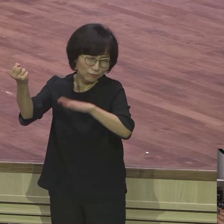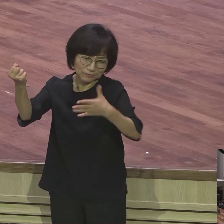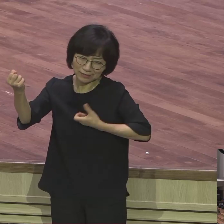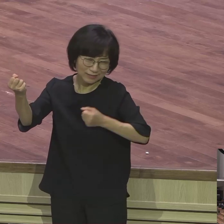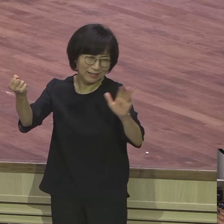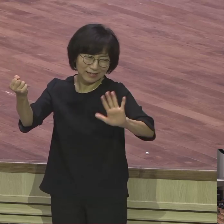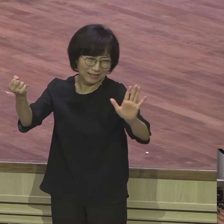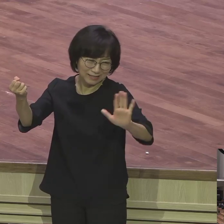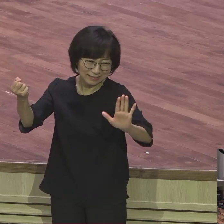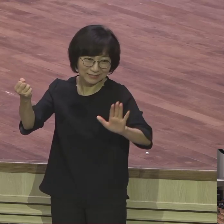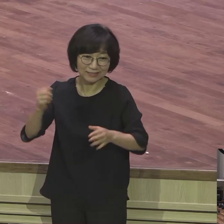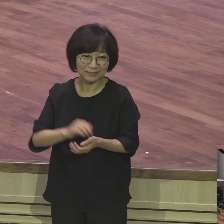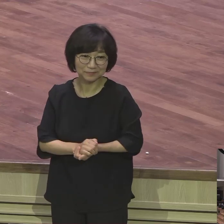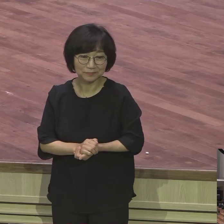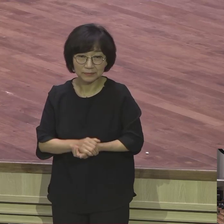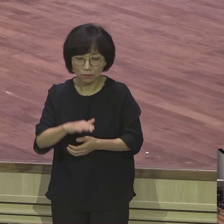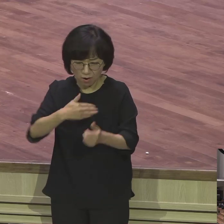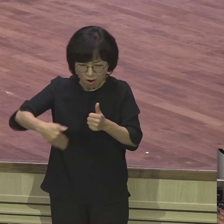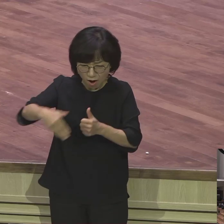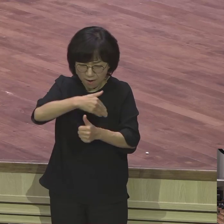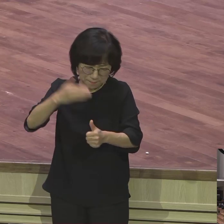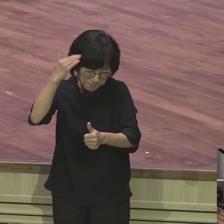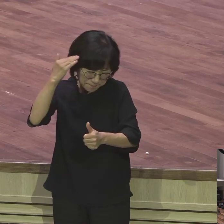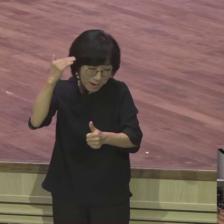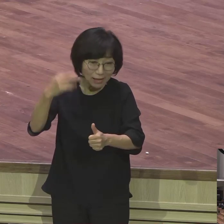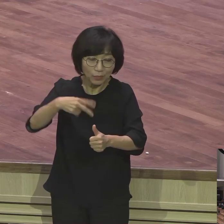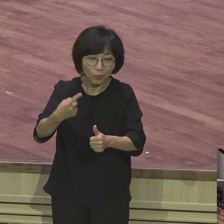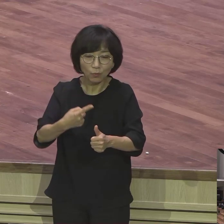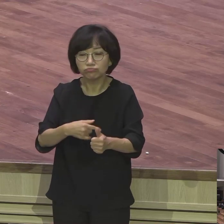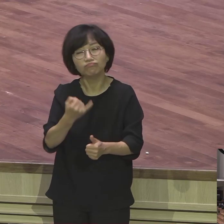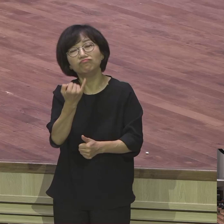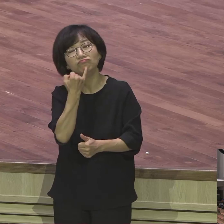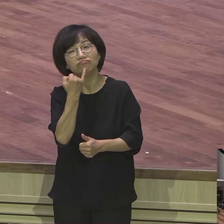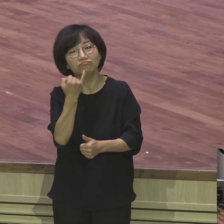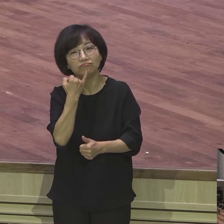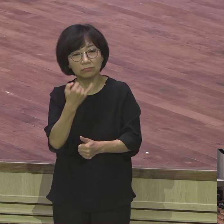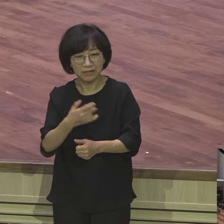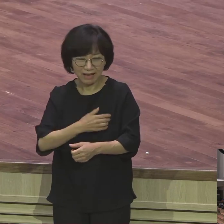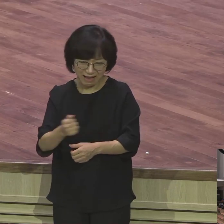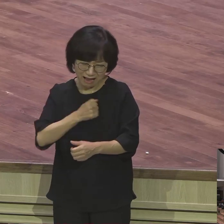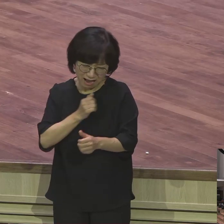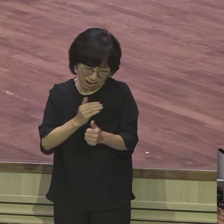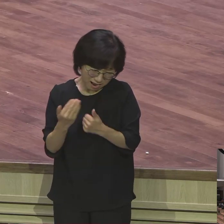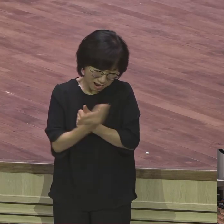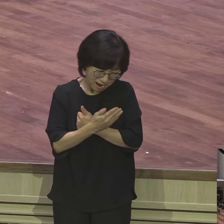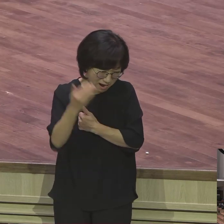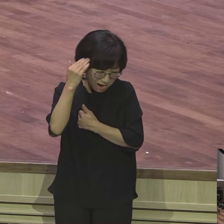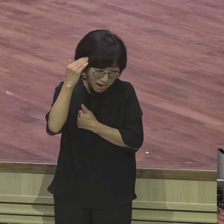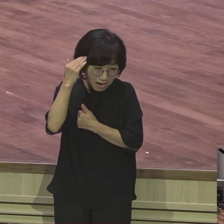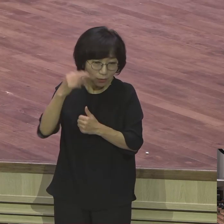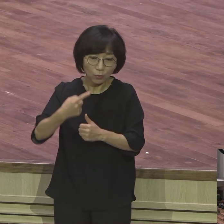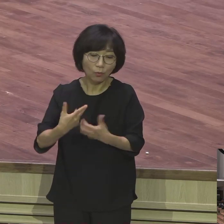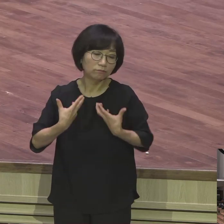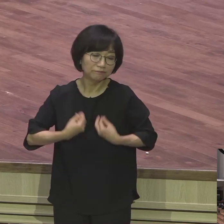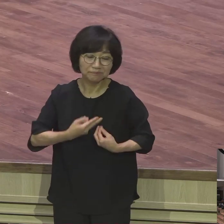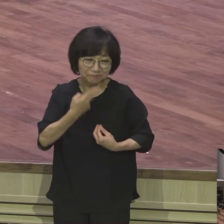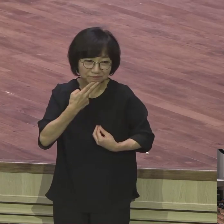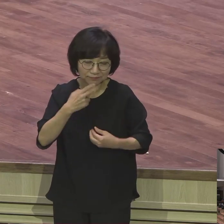하리암이라 우리가 사방으로 오게 삼을 당하이도 싸이지 아니암이며 답답한 일을 당하이도 낙심하지 아니암이며 박해를 받아도